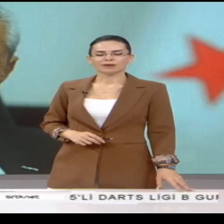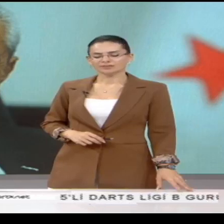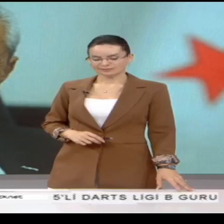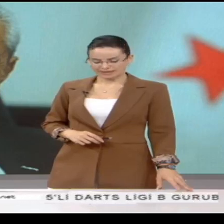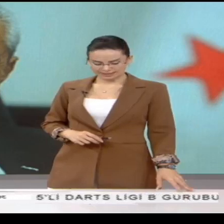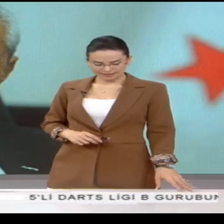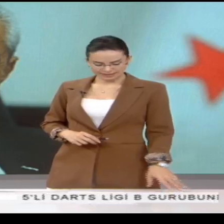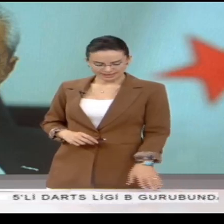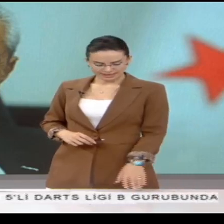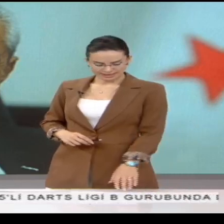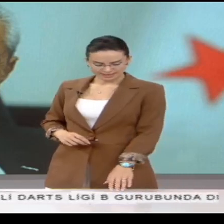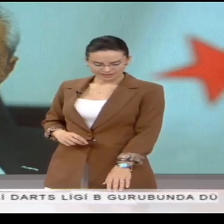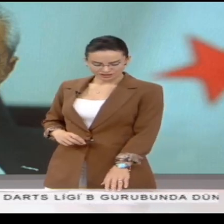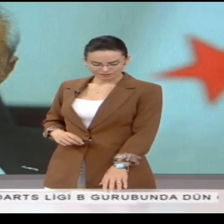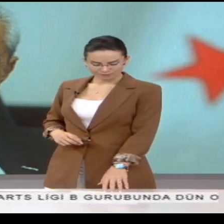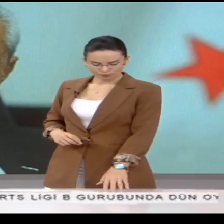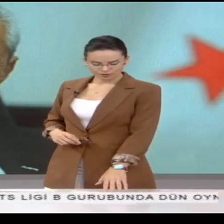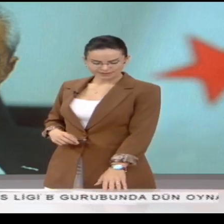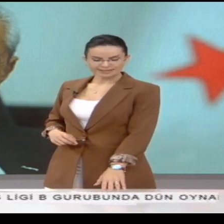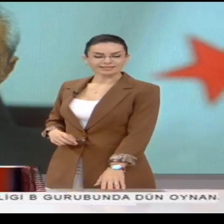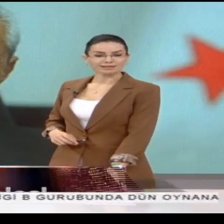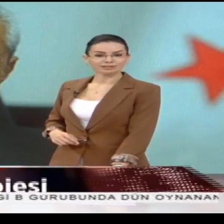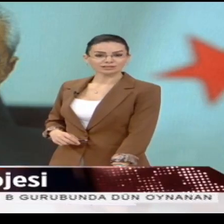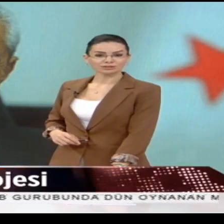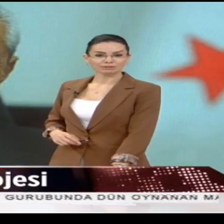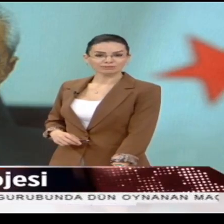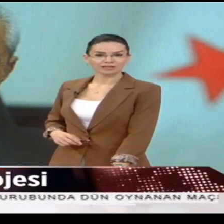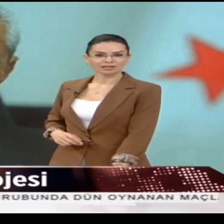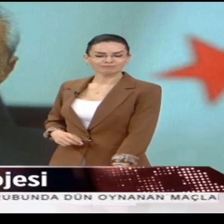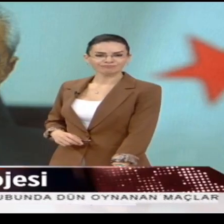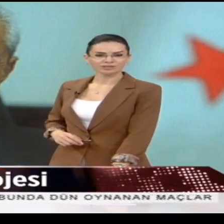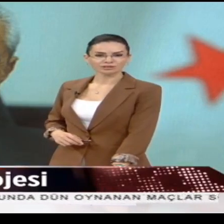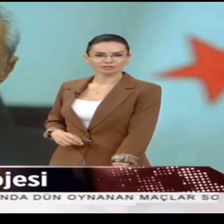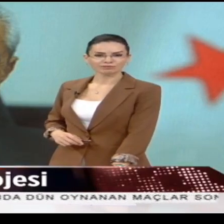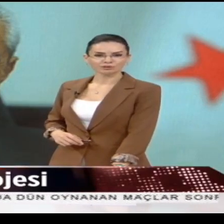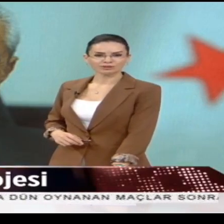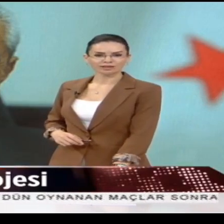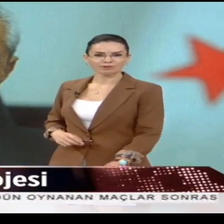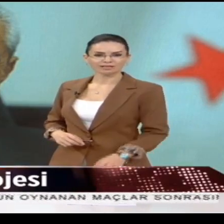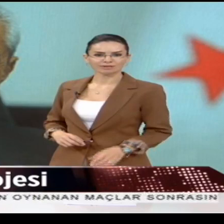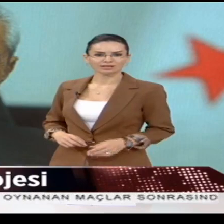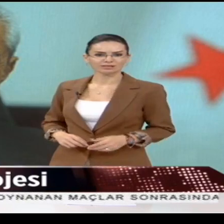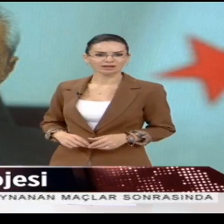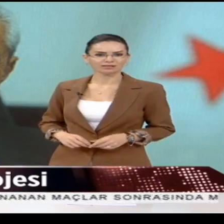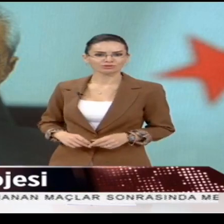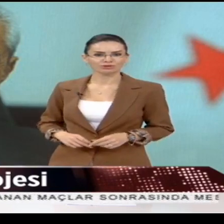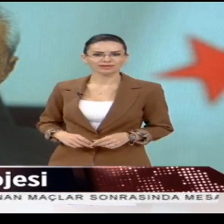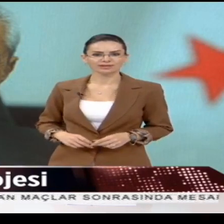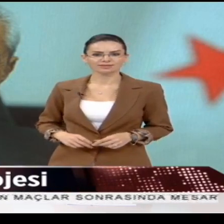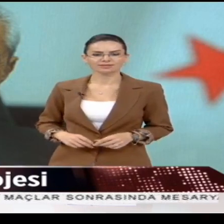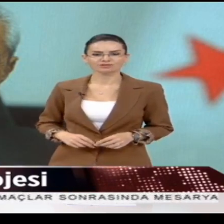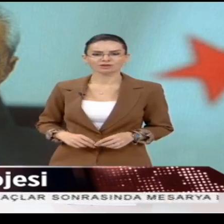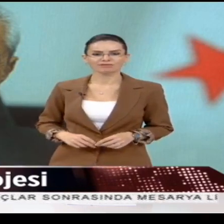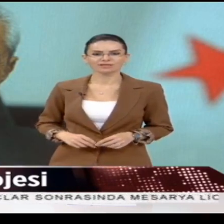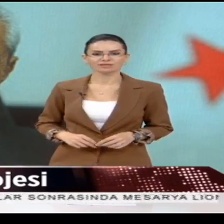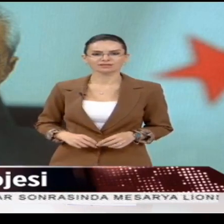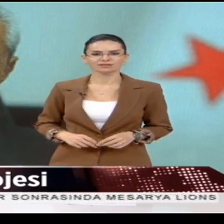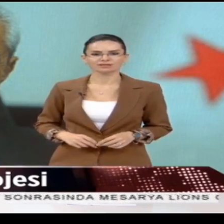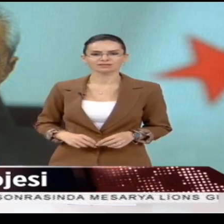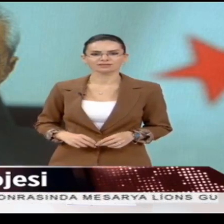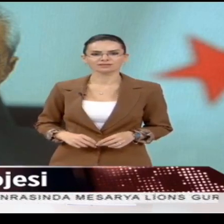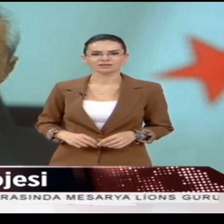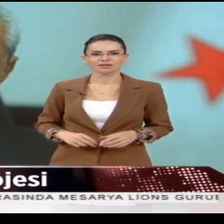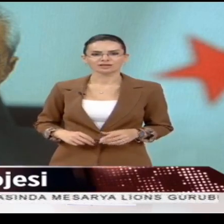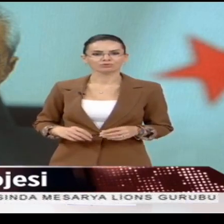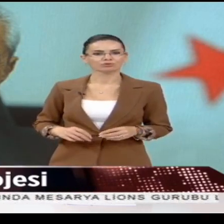Tamamlanması beklenen Engelsiz Yaşam Evi projesiyle ilgili yapılan açıklamaya bakalım. Çalışma ve Sosyal Güvenlik Bakanı Hasan Taçoy, Engelsiz Yaşam Evi yasa